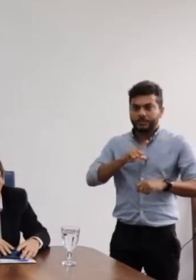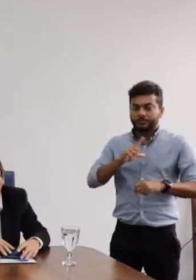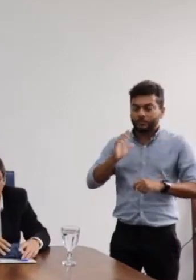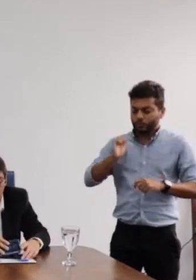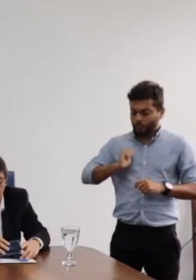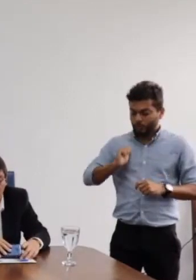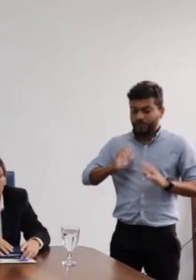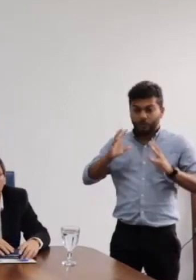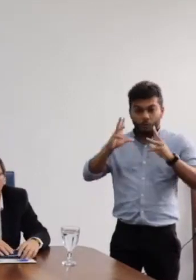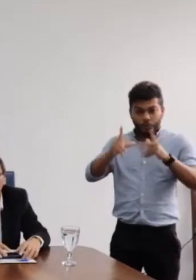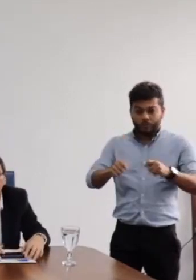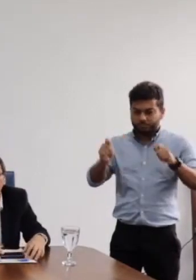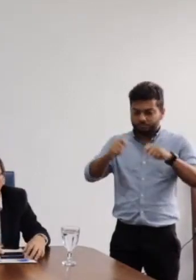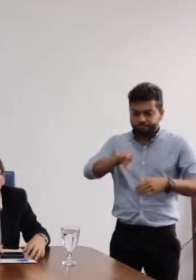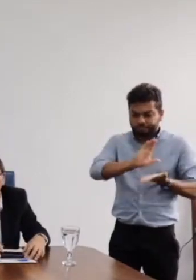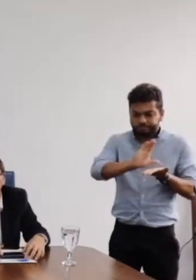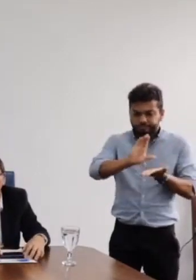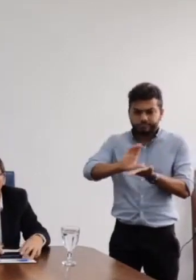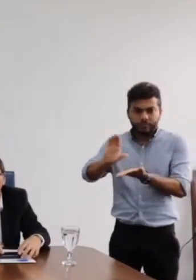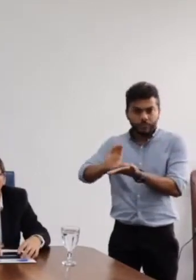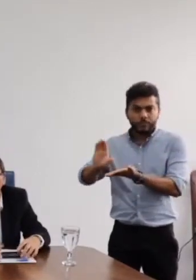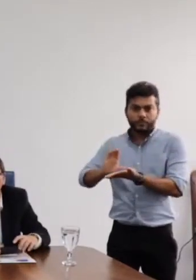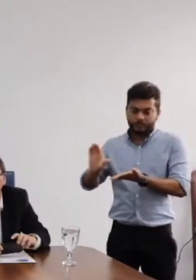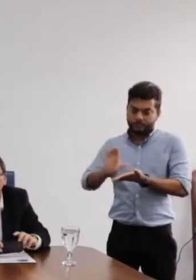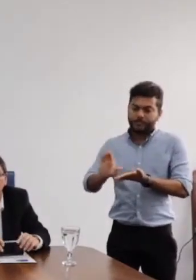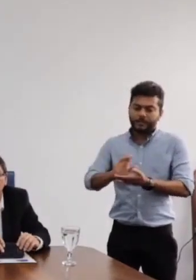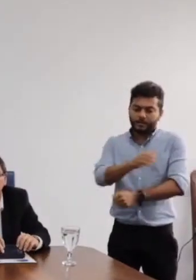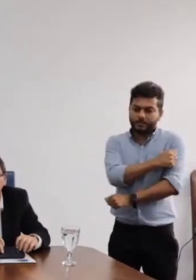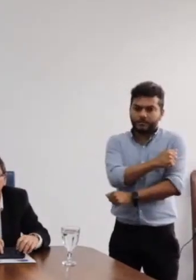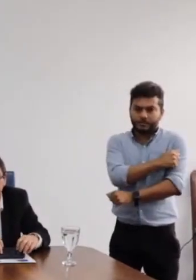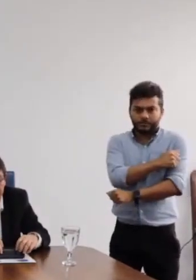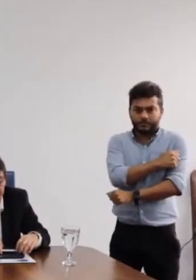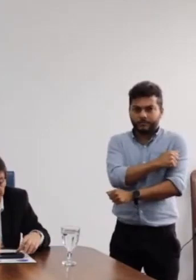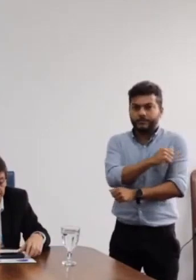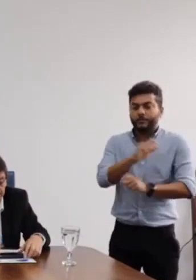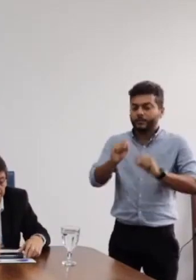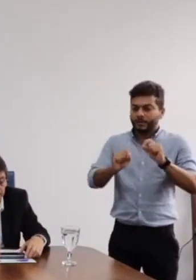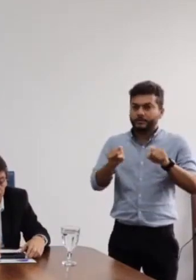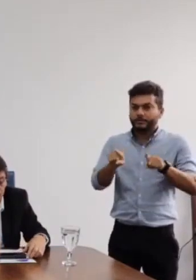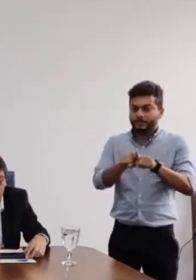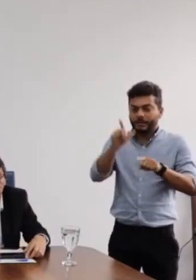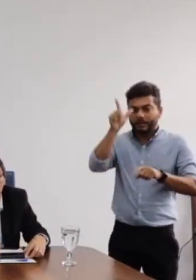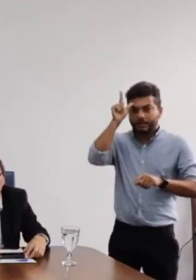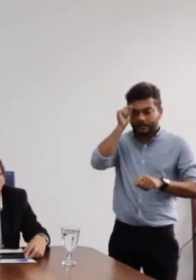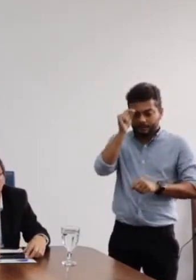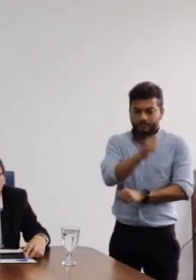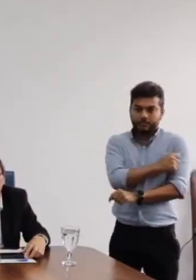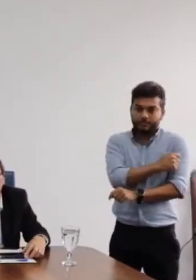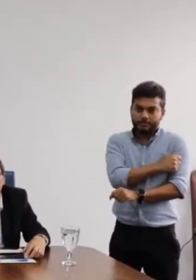gente não precisa devolver nenhuma bolsa para a CAPES, mas é também um alívio para os nossos estudantes, sobretudo das licenciaturas, que,